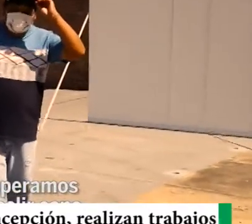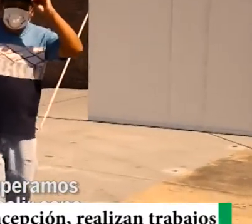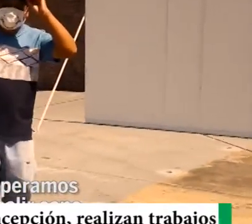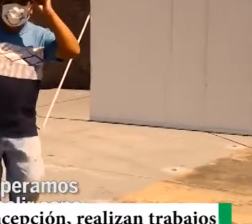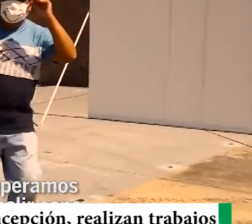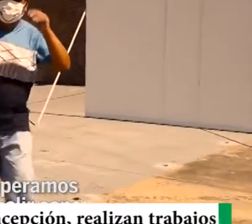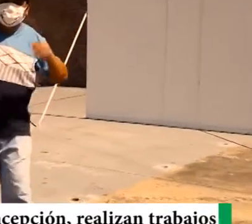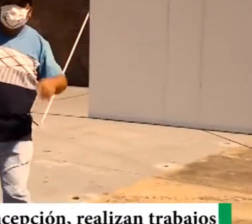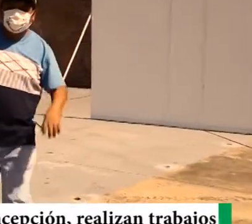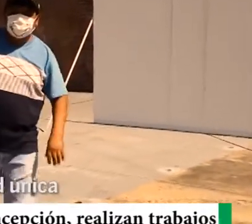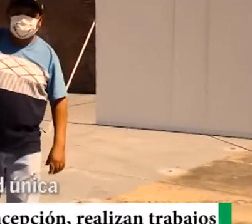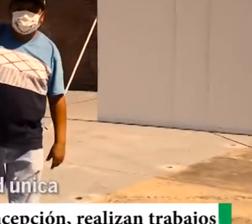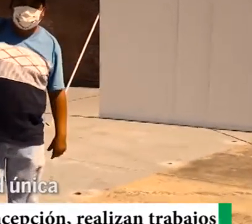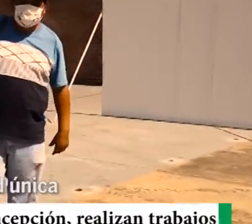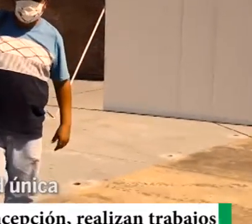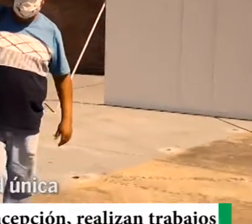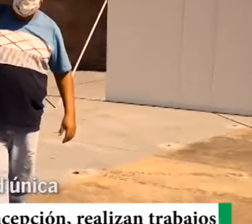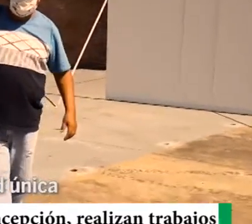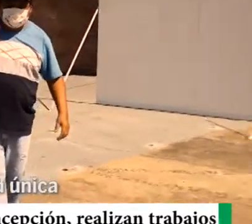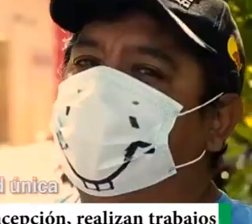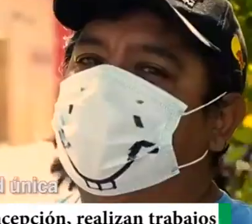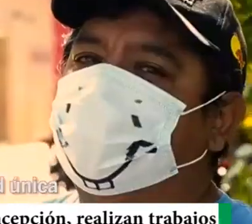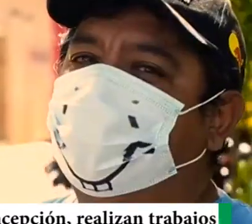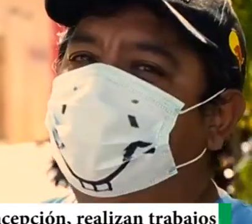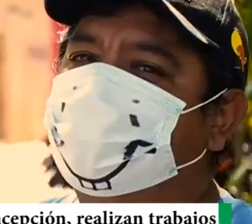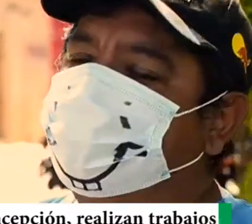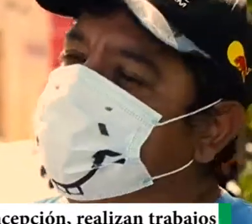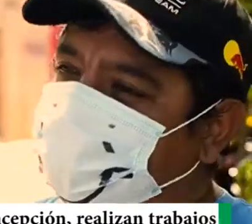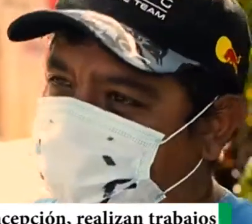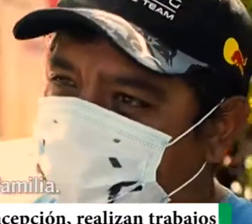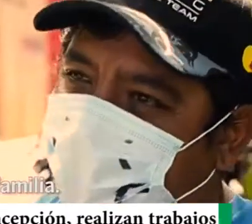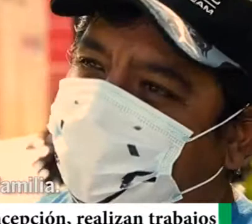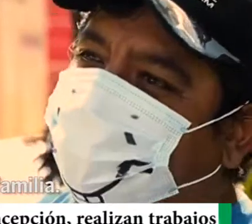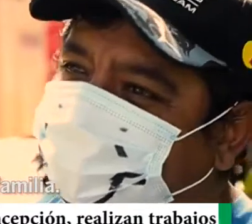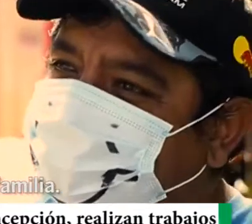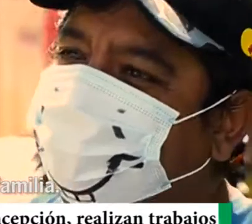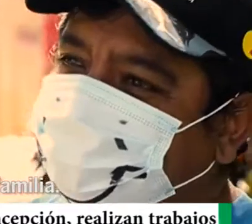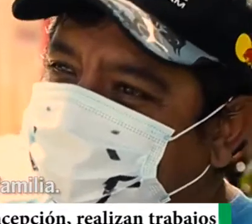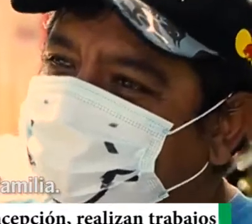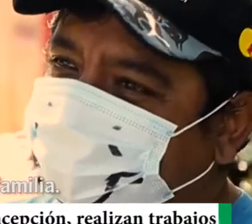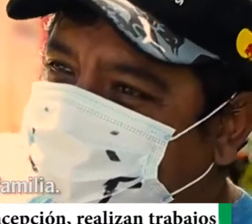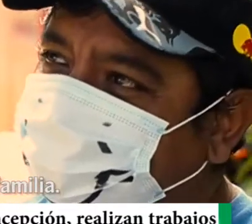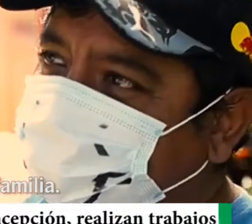salir sano, una felicidad, a mi familia.